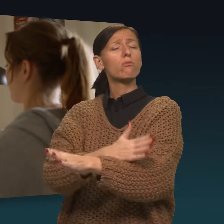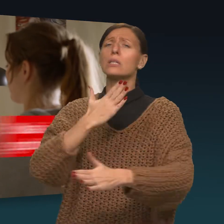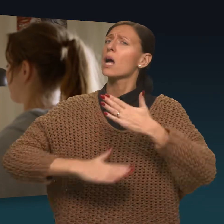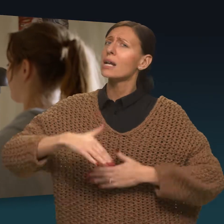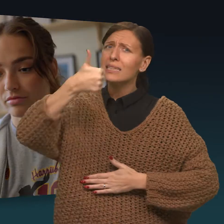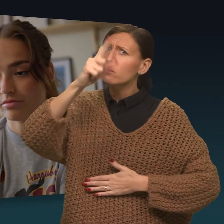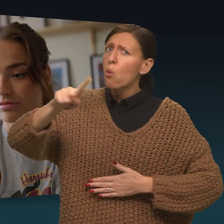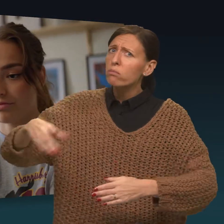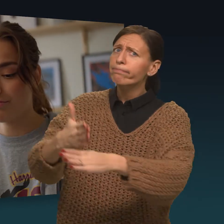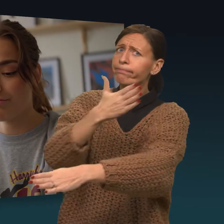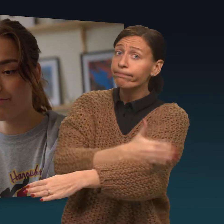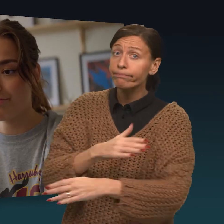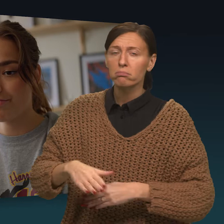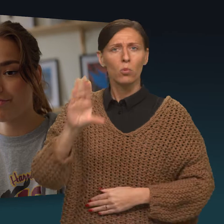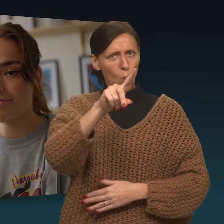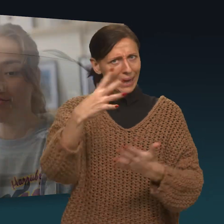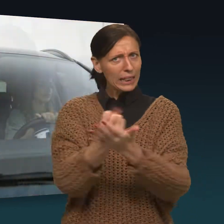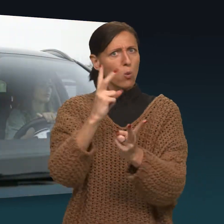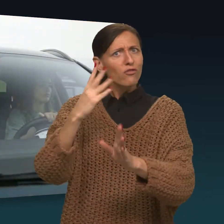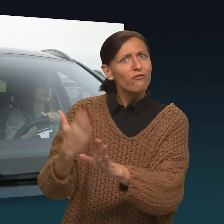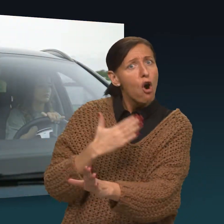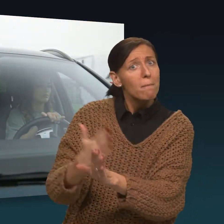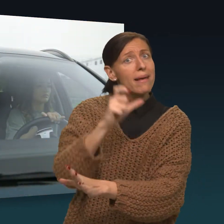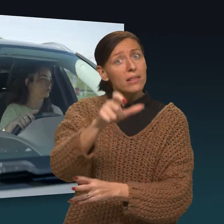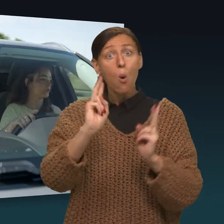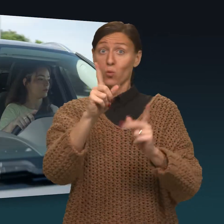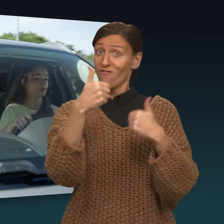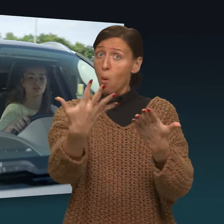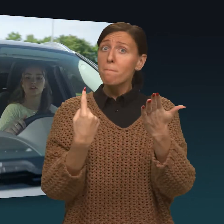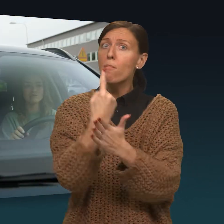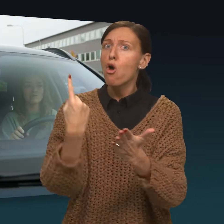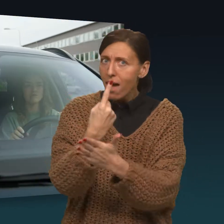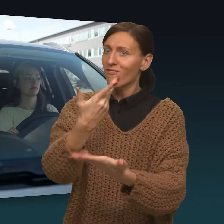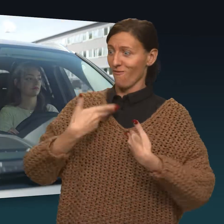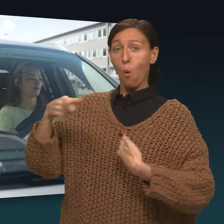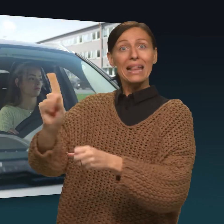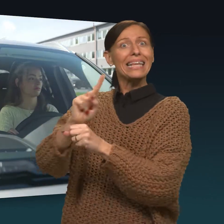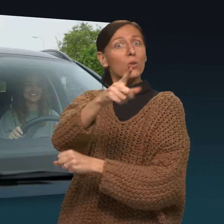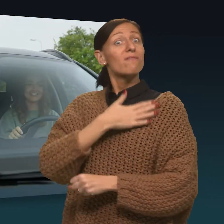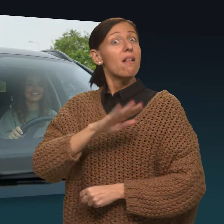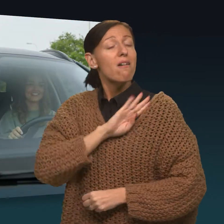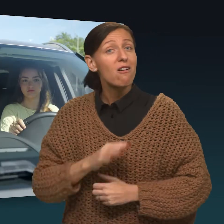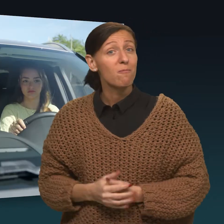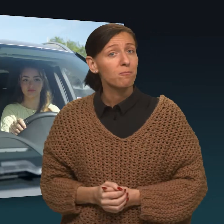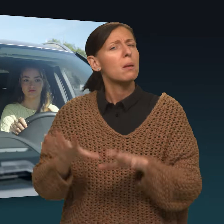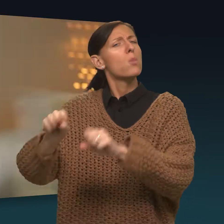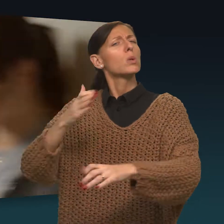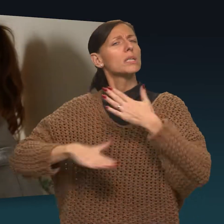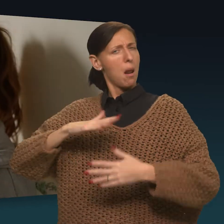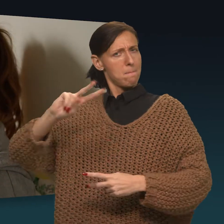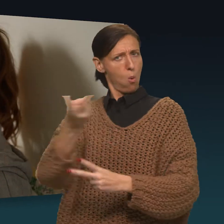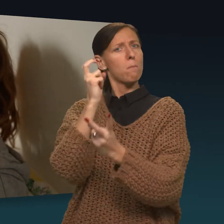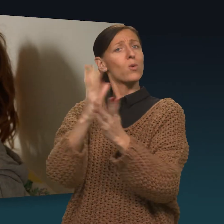god tid, gärna sex månader i förväg. Då hinner du förbereda dig väl och möjligheten ökar att du får de tider du vill.